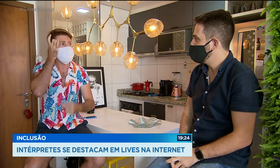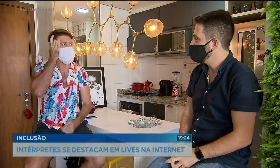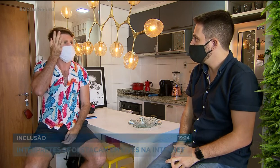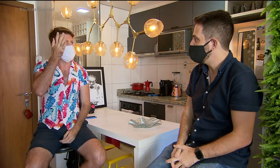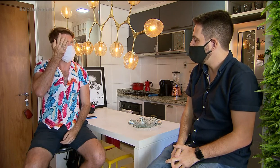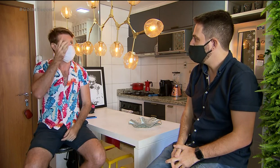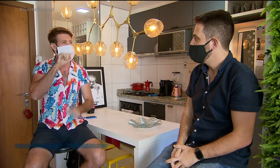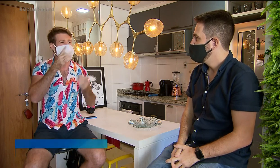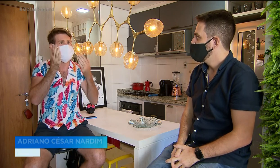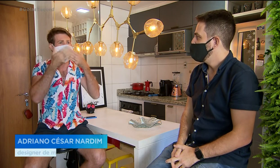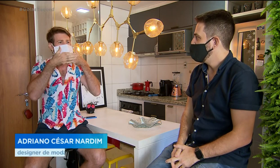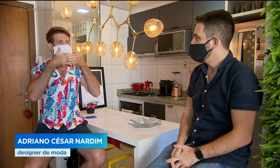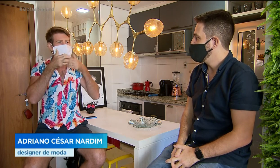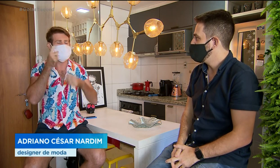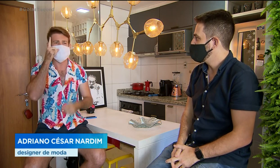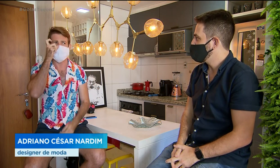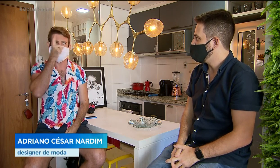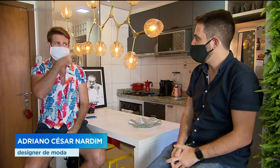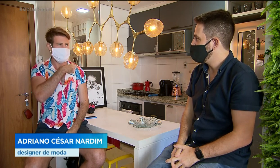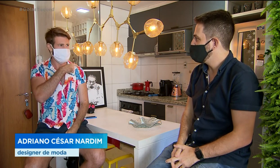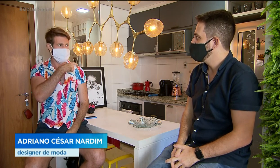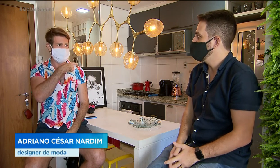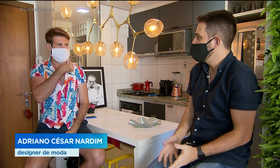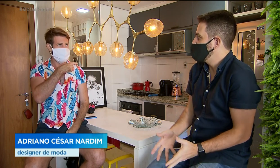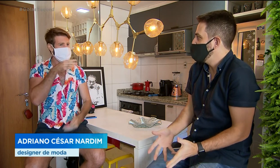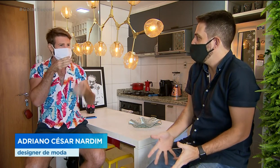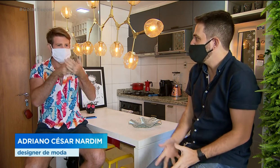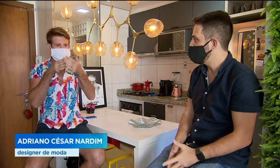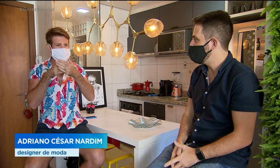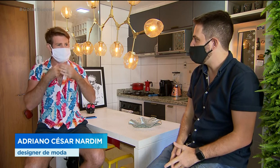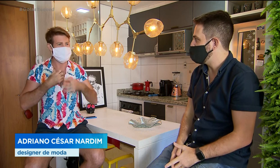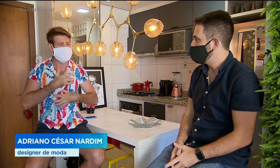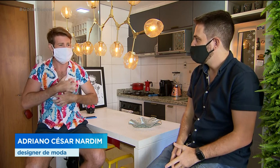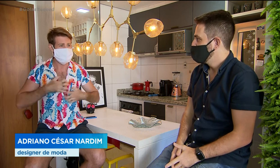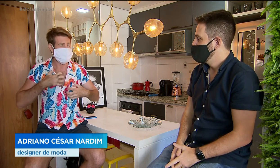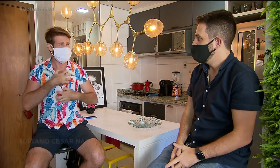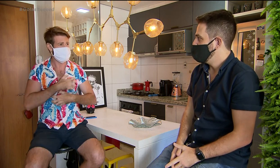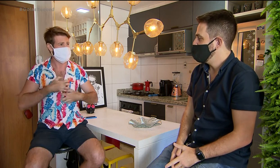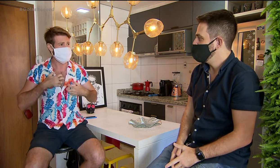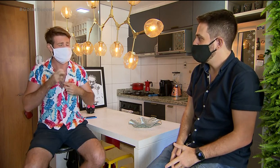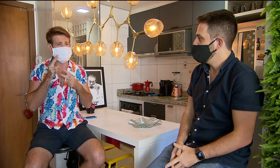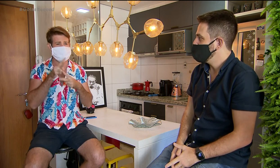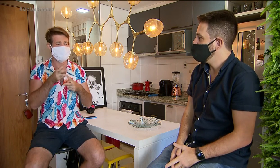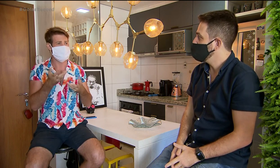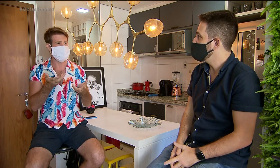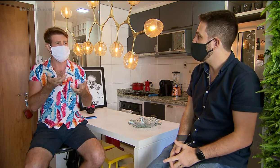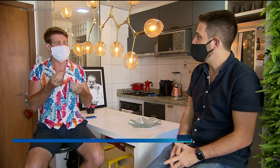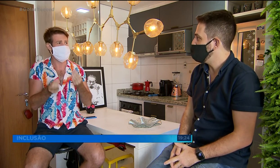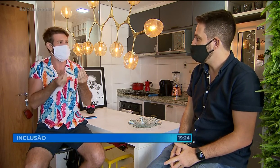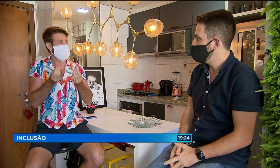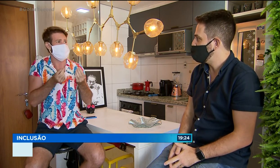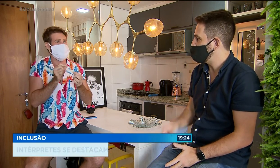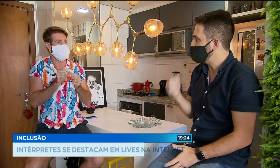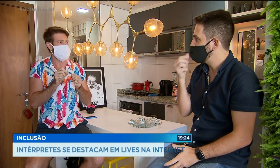preciso ver o que a pessoa está falando para fazer leitura labial. Principalmente quando não se tem a língua de sinais.